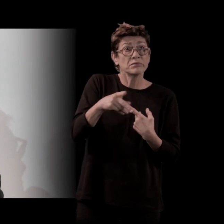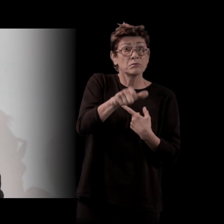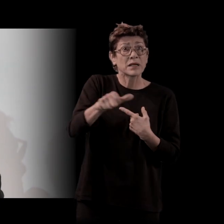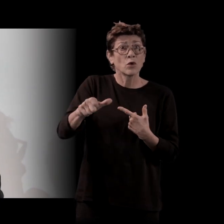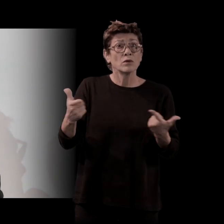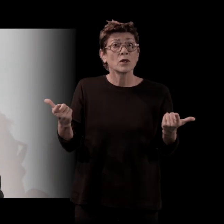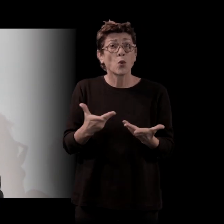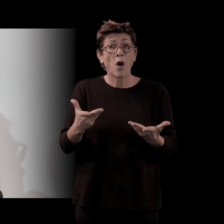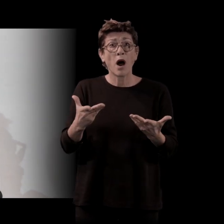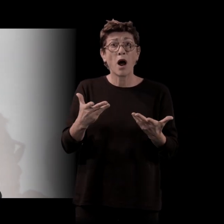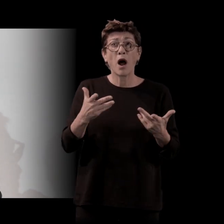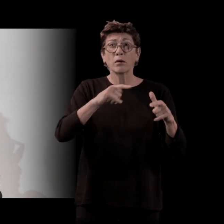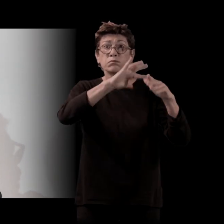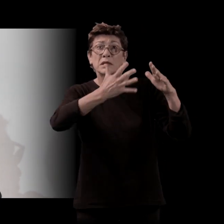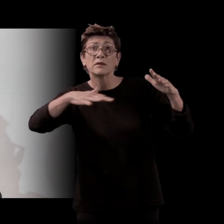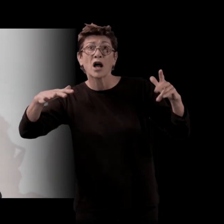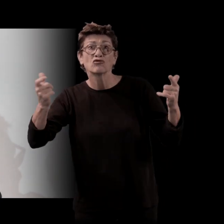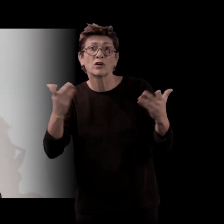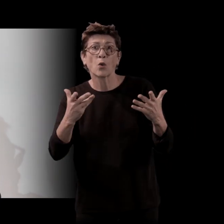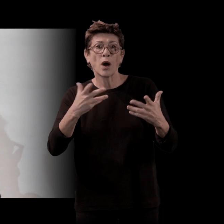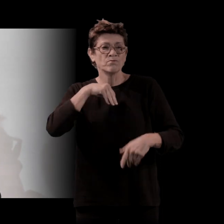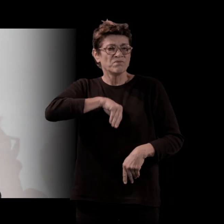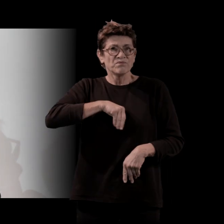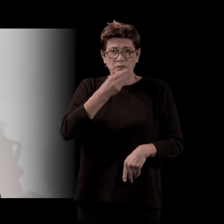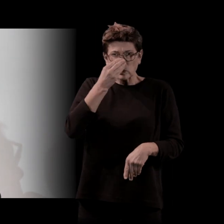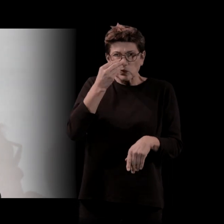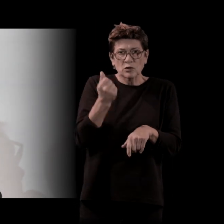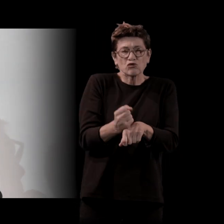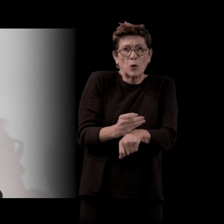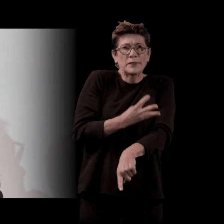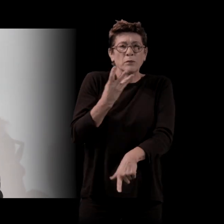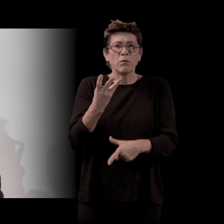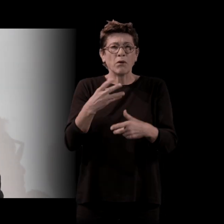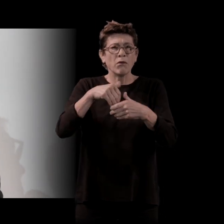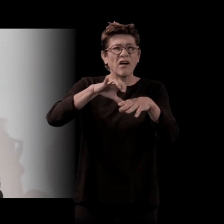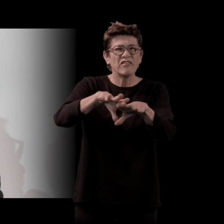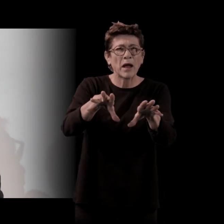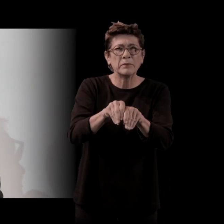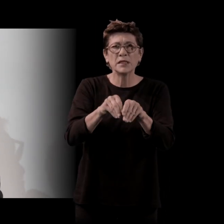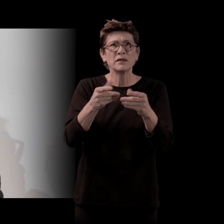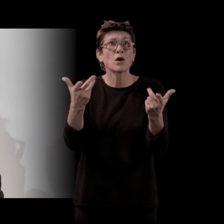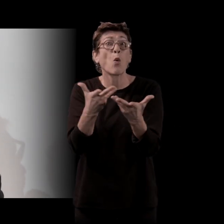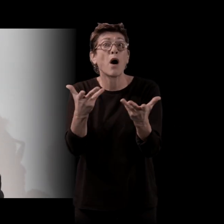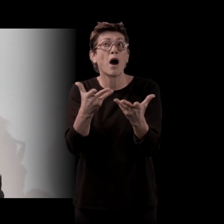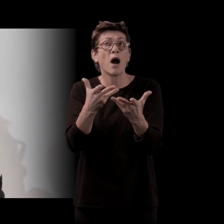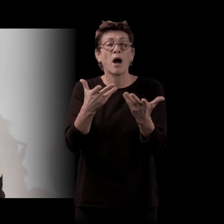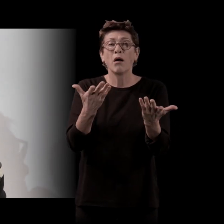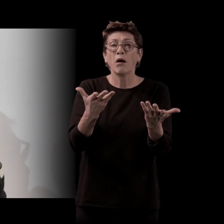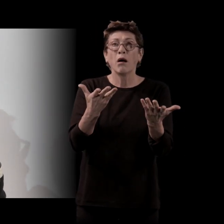les sentiments, la famille, les choses. Qu'est-ce que c'est qu'écouter l'autoradio sur une route qui'enlacait entre les